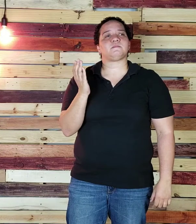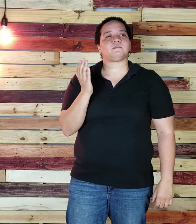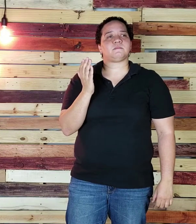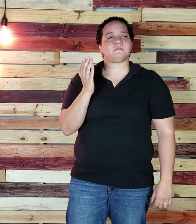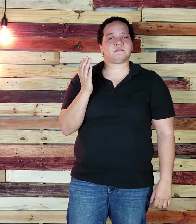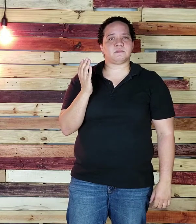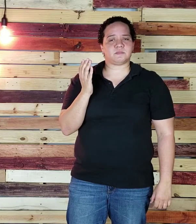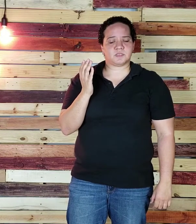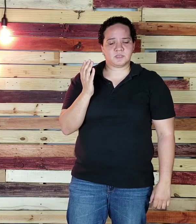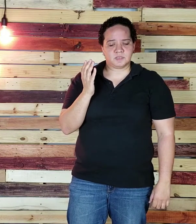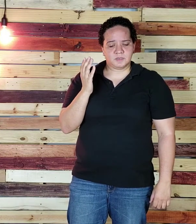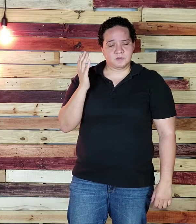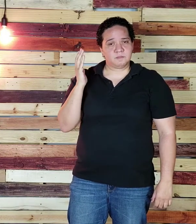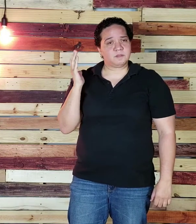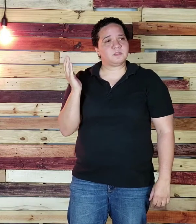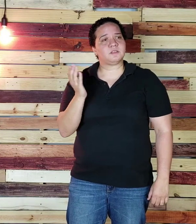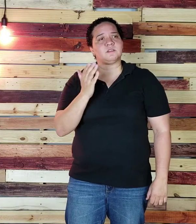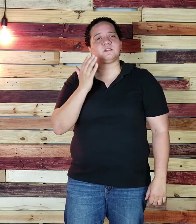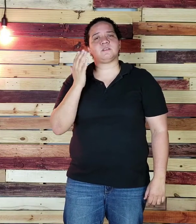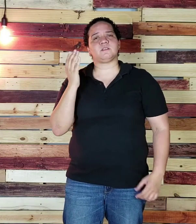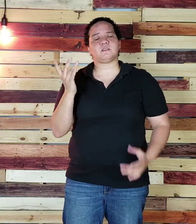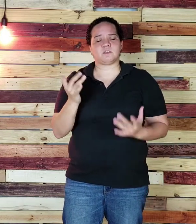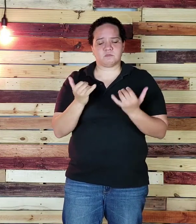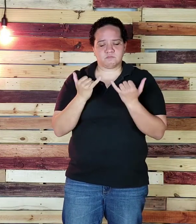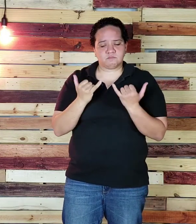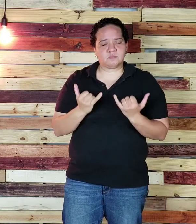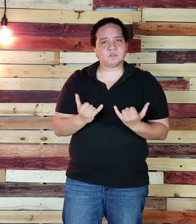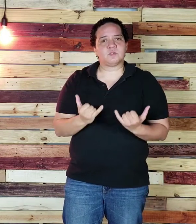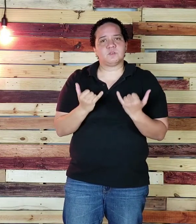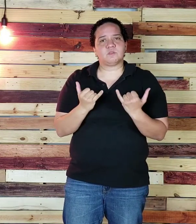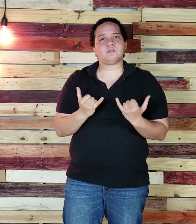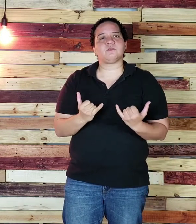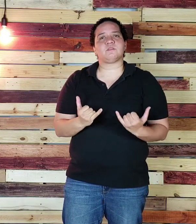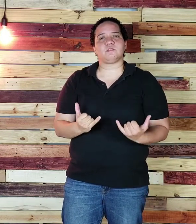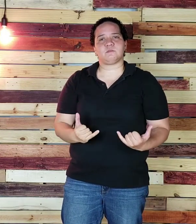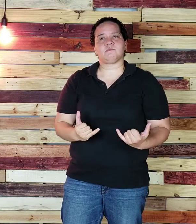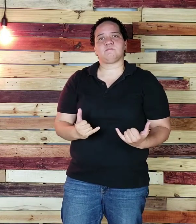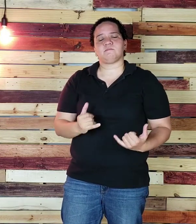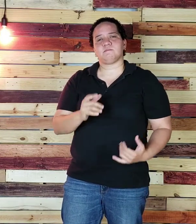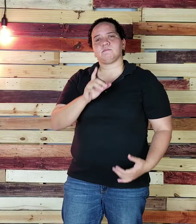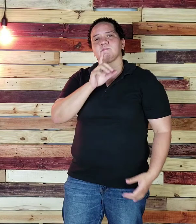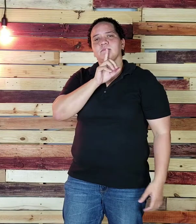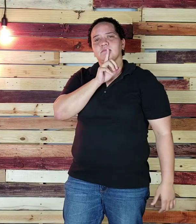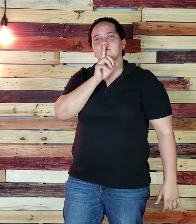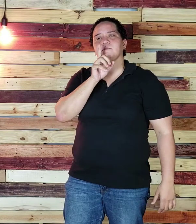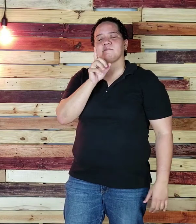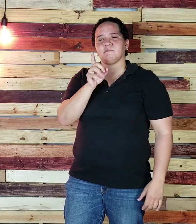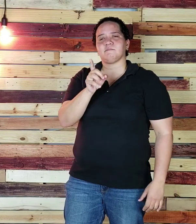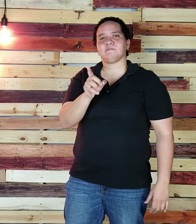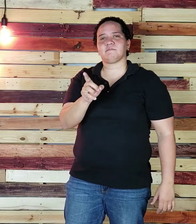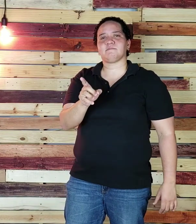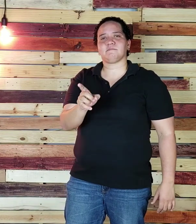Parece que esta vez es realidad Increíble